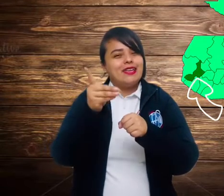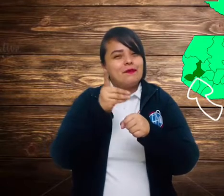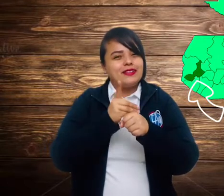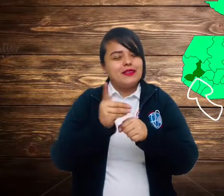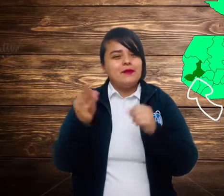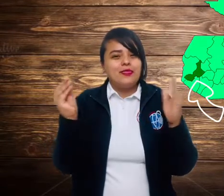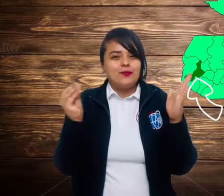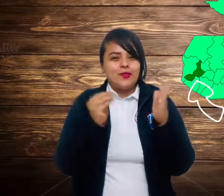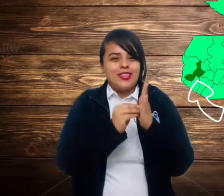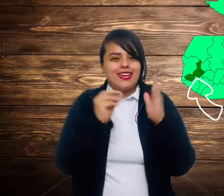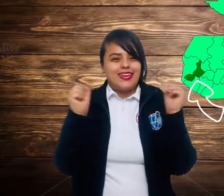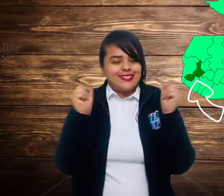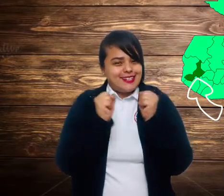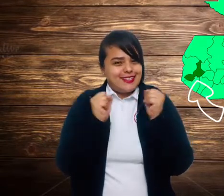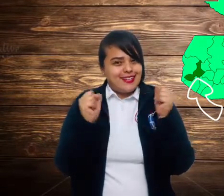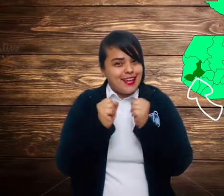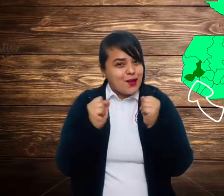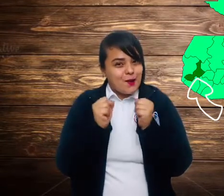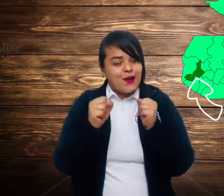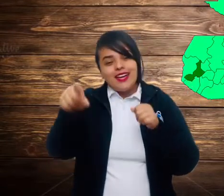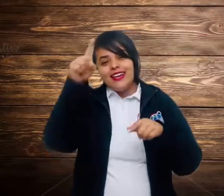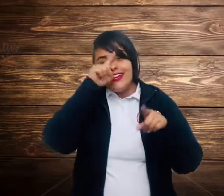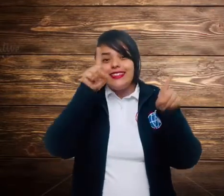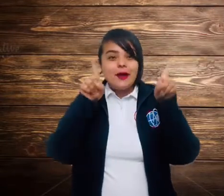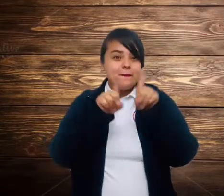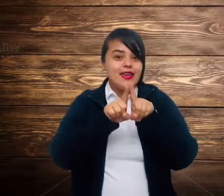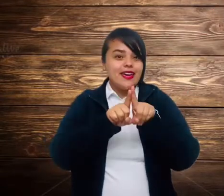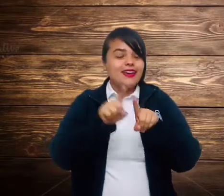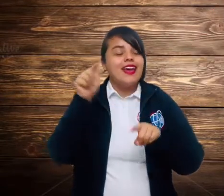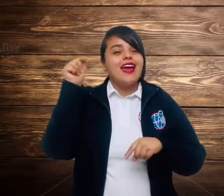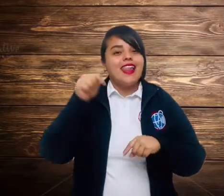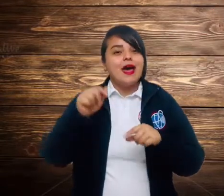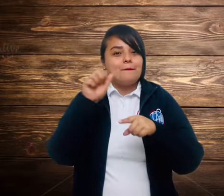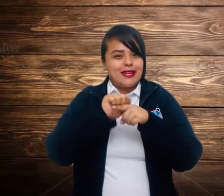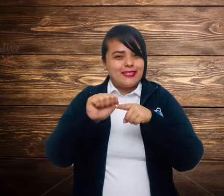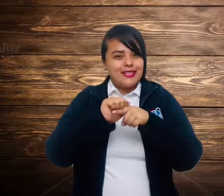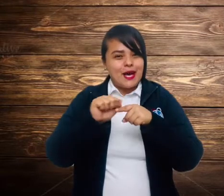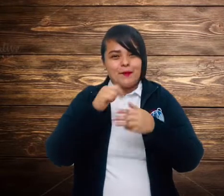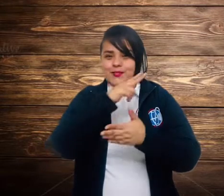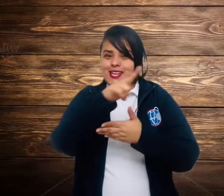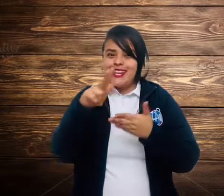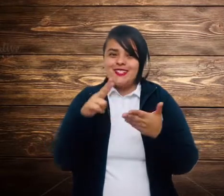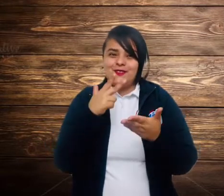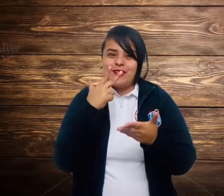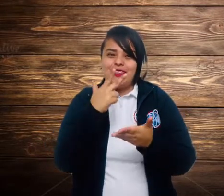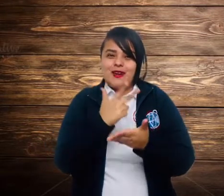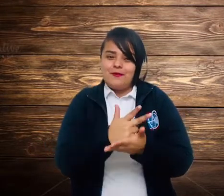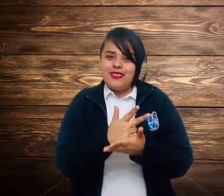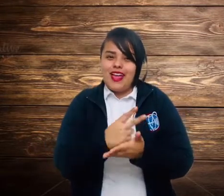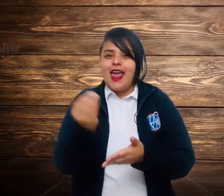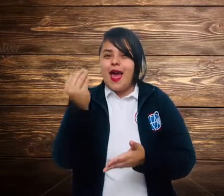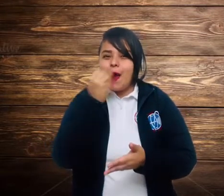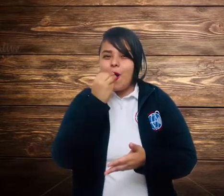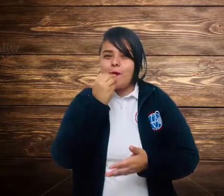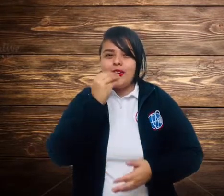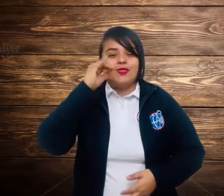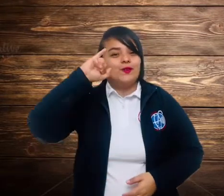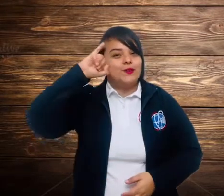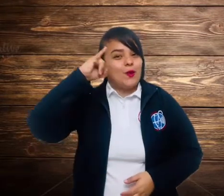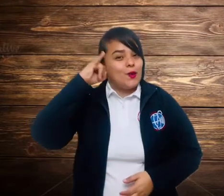departamento de San Tenango y también la practicamos en la ciudad del capital comiendo todos